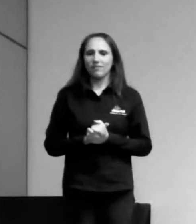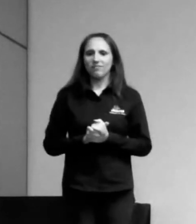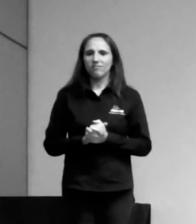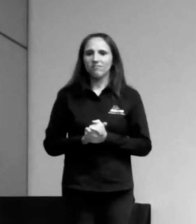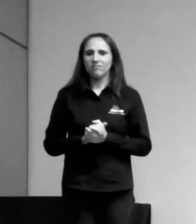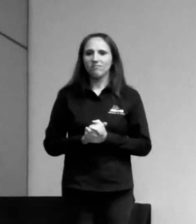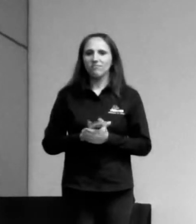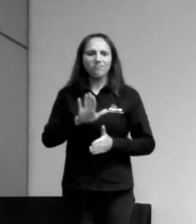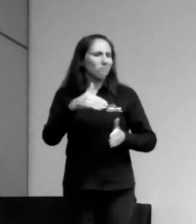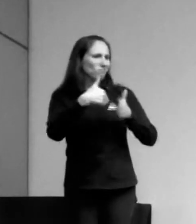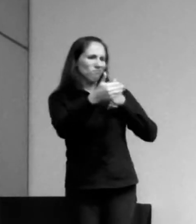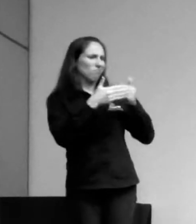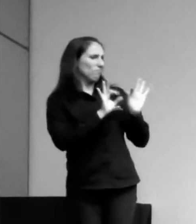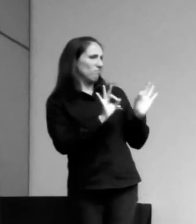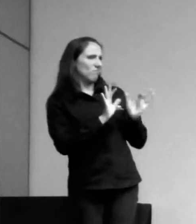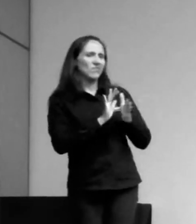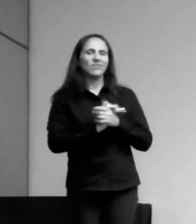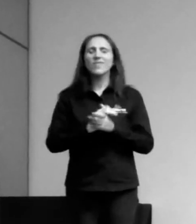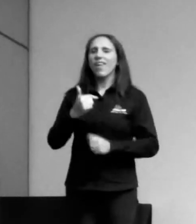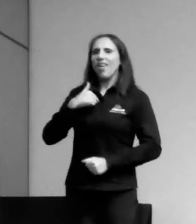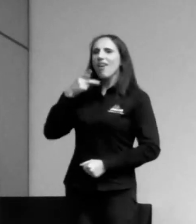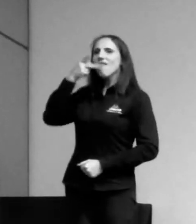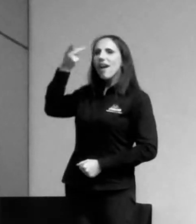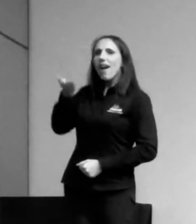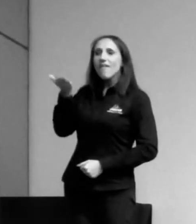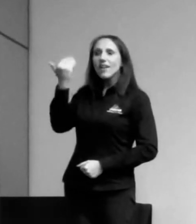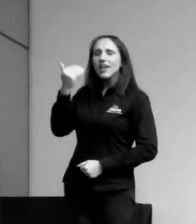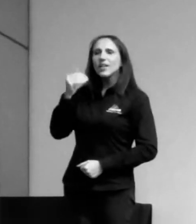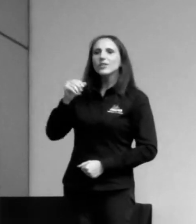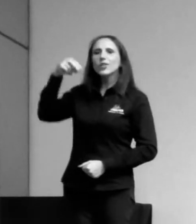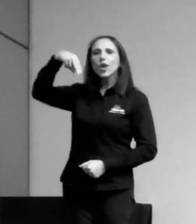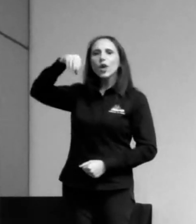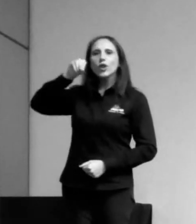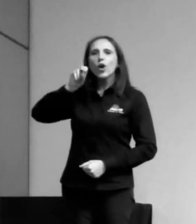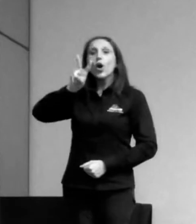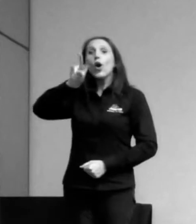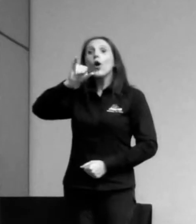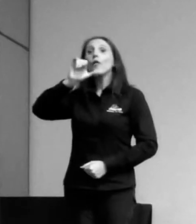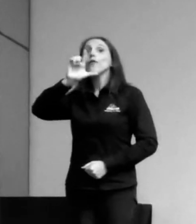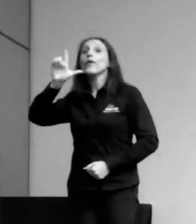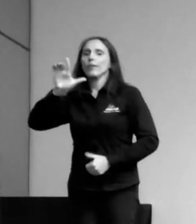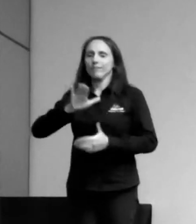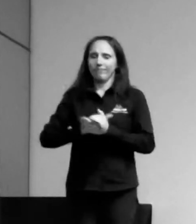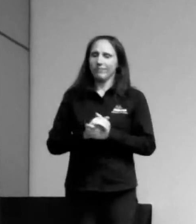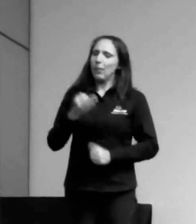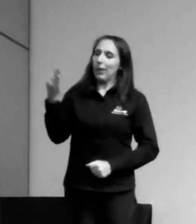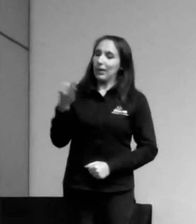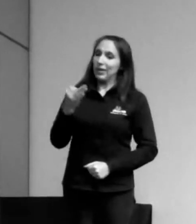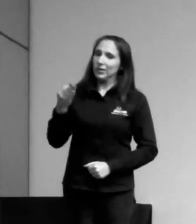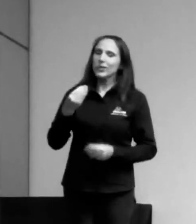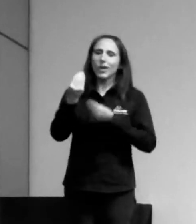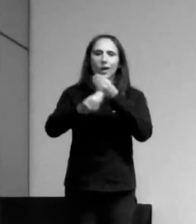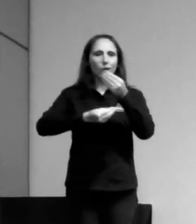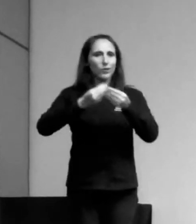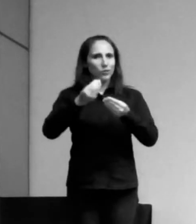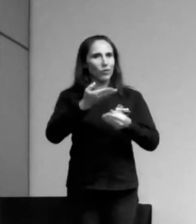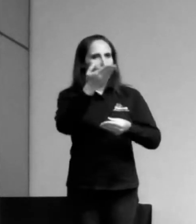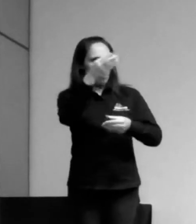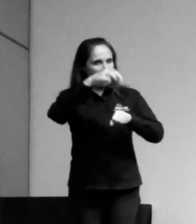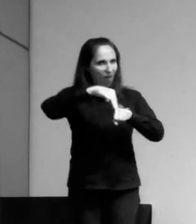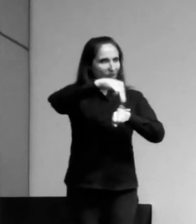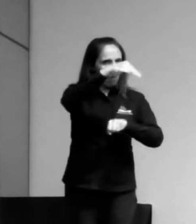É, você falou, eu mesmo falava Novil, sempre falei. Mas era o correto, foi como fez a nossa mestre de